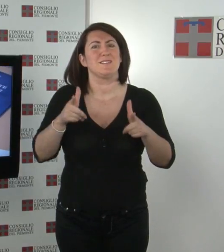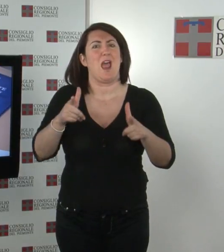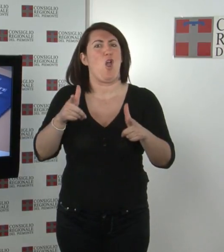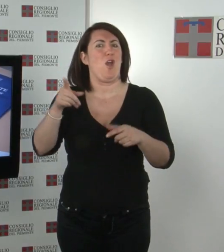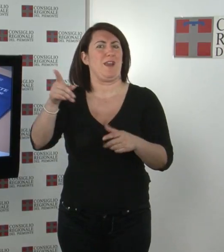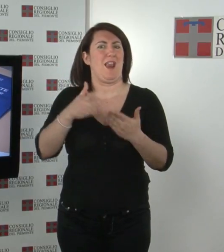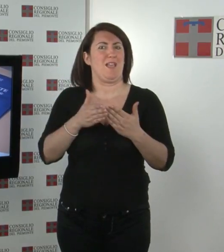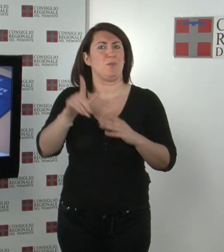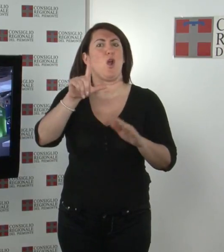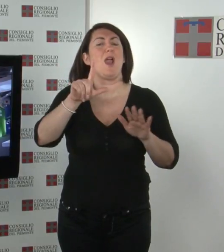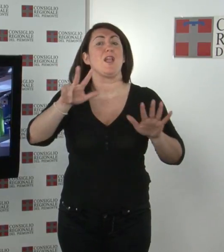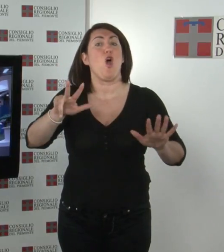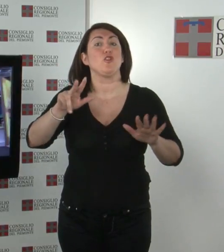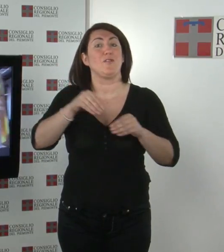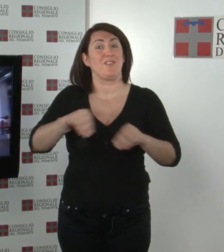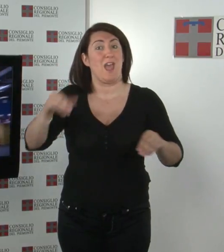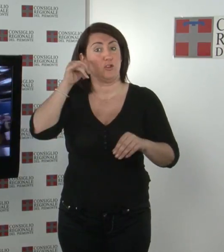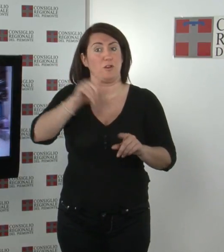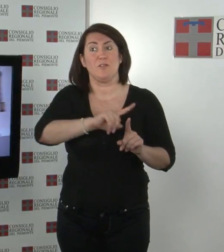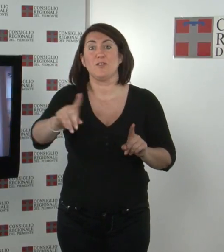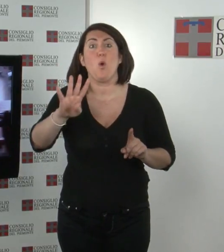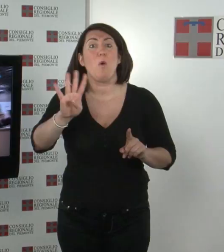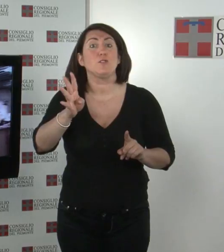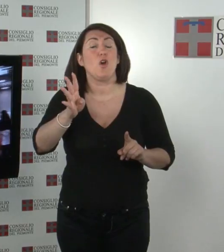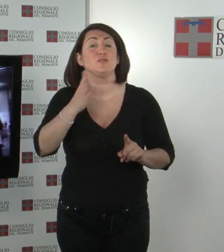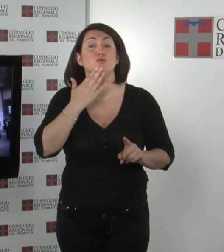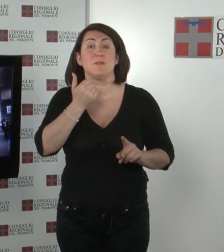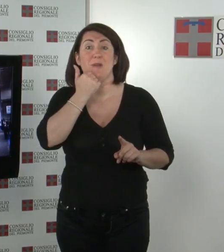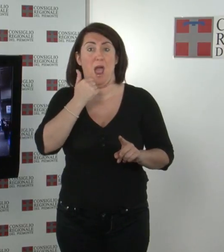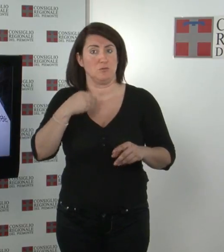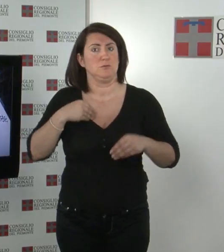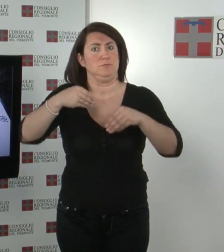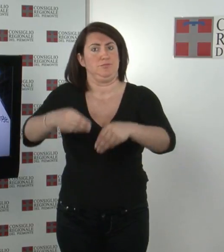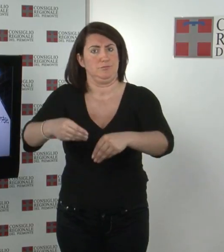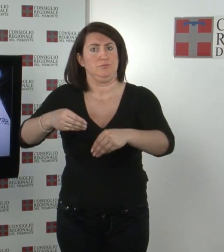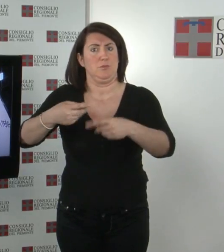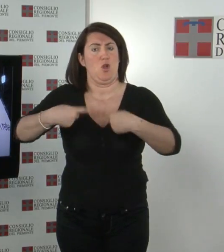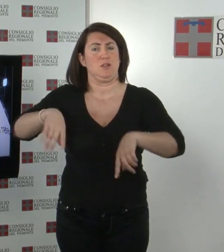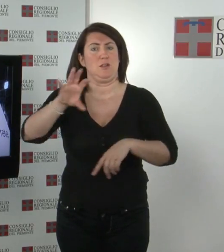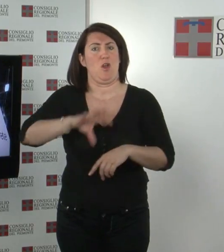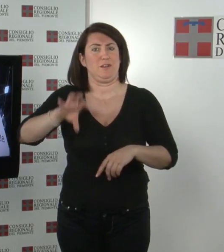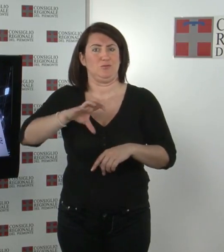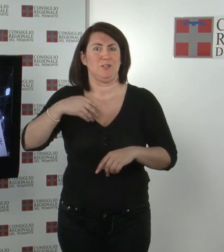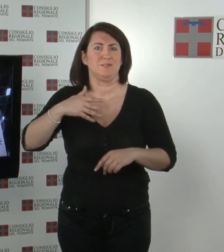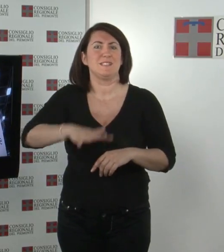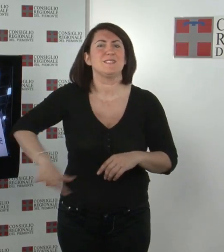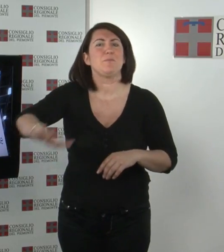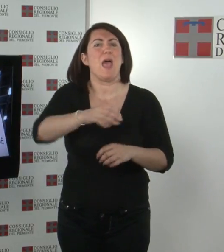di Torino fino al 14 maggio. Lo stand congiunto del Consiglio della Giunta regionale, denominato Spazio Piemonte, è collocato nel